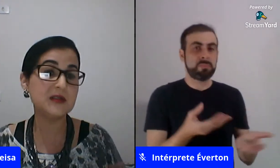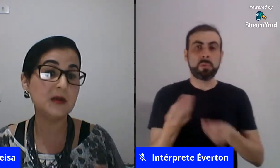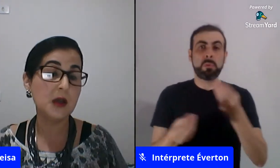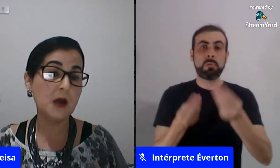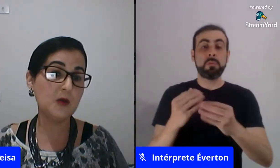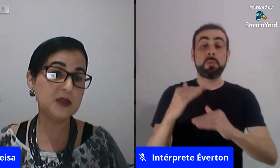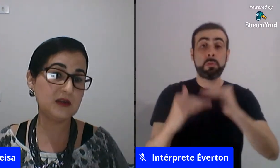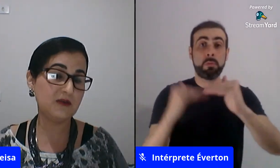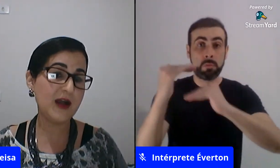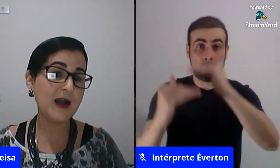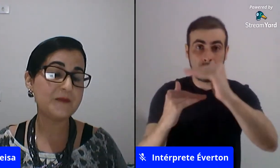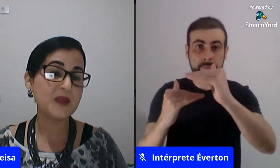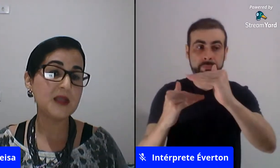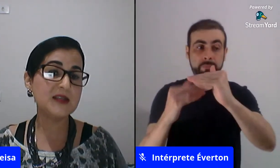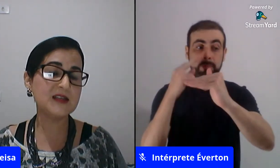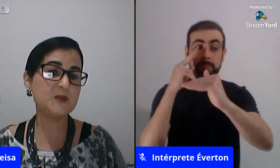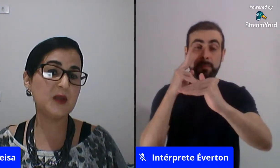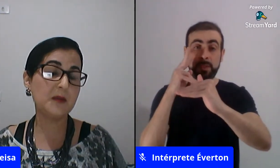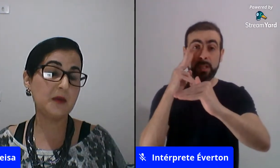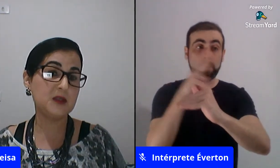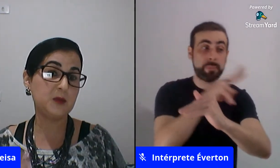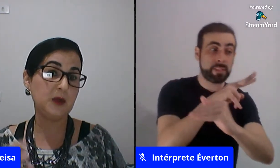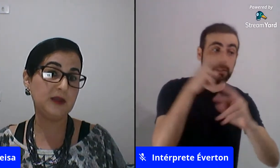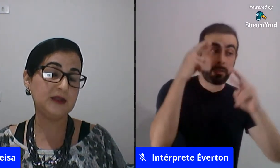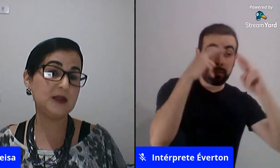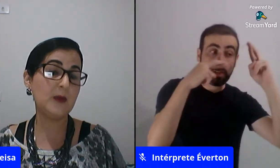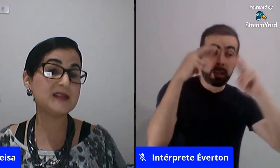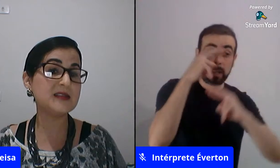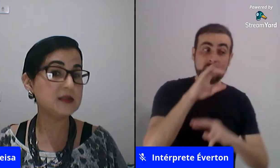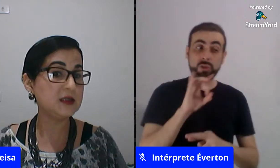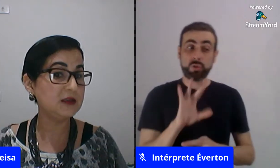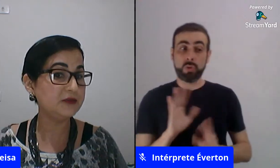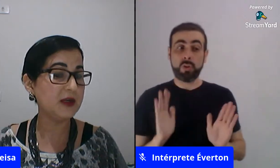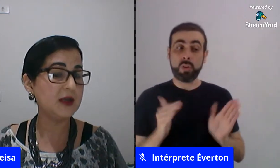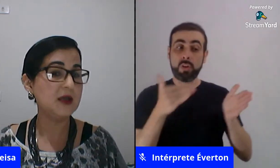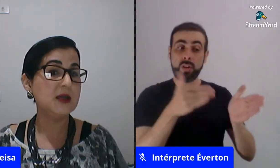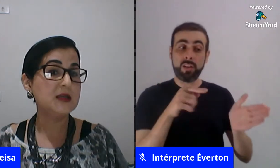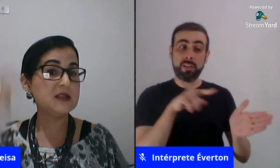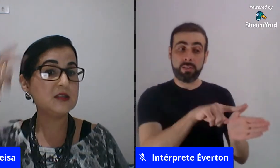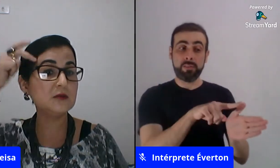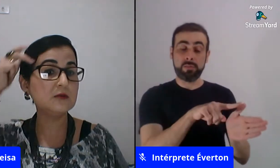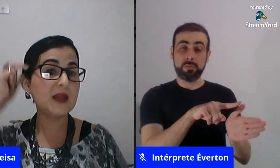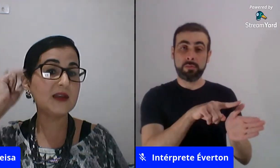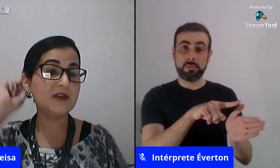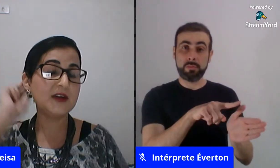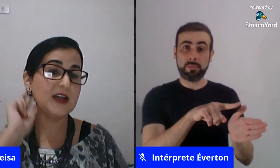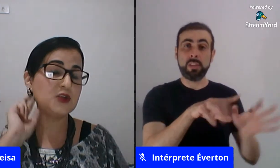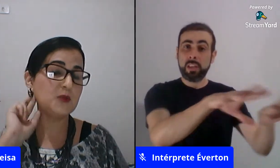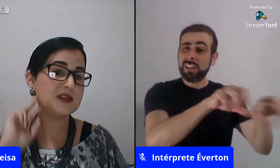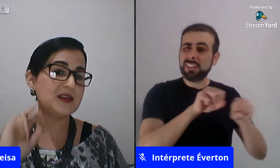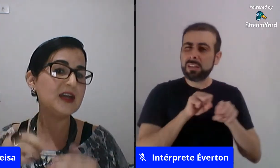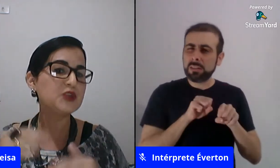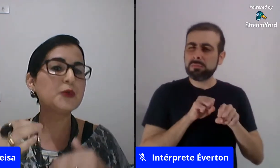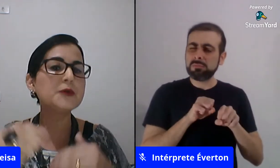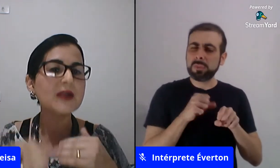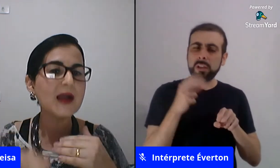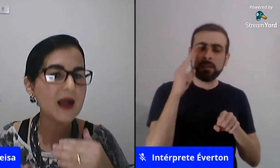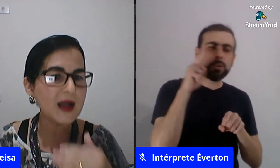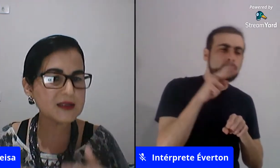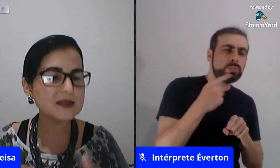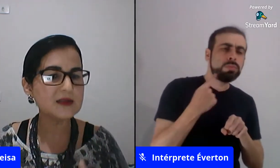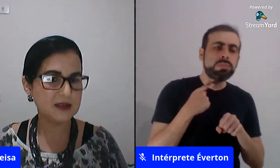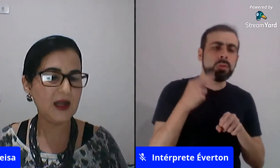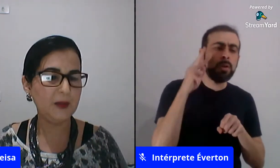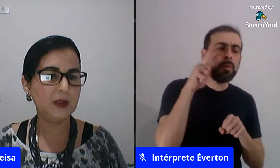a gente só precisa observar se essa experimentação é excessiva se isso não tem na verdade uma ansiedade por